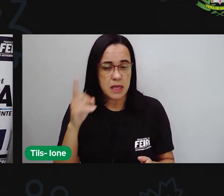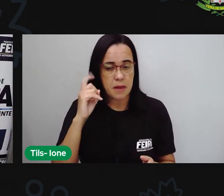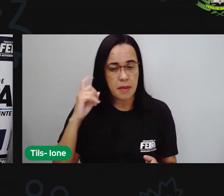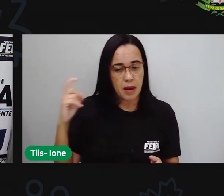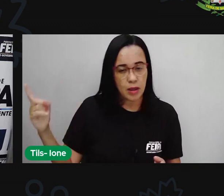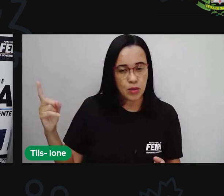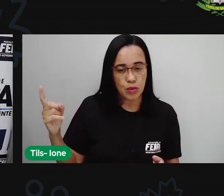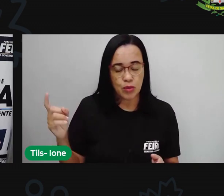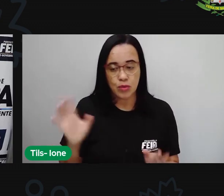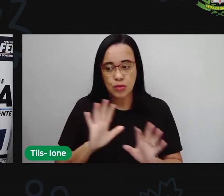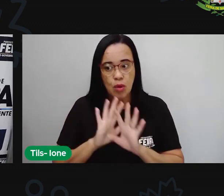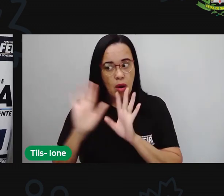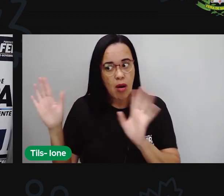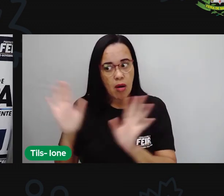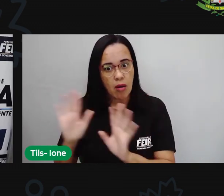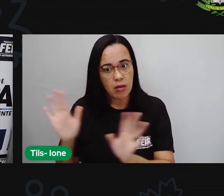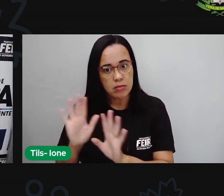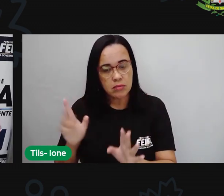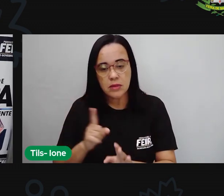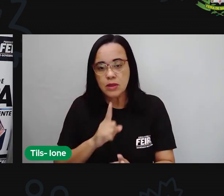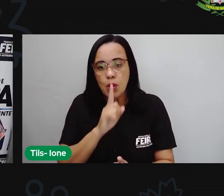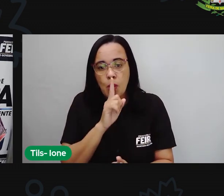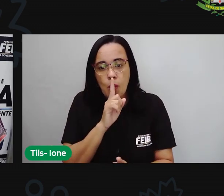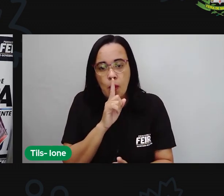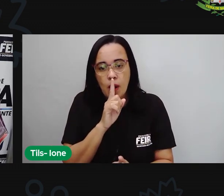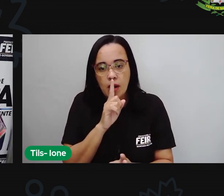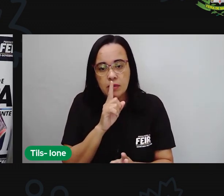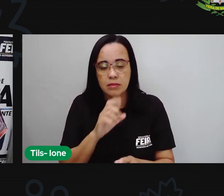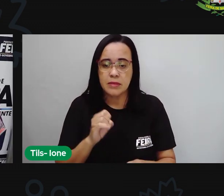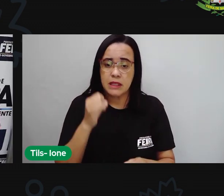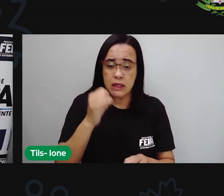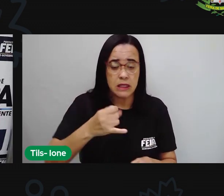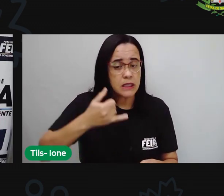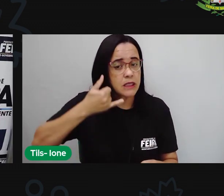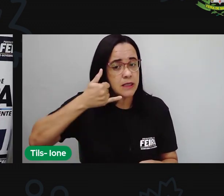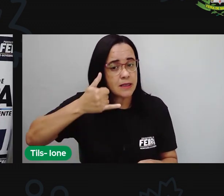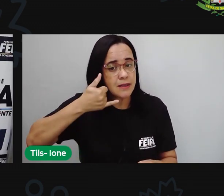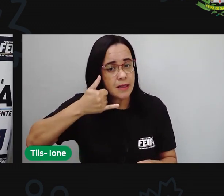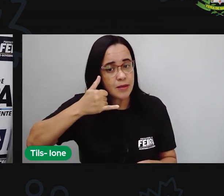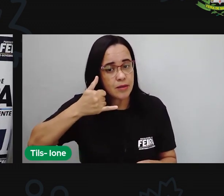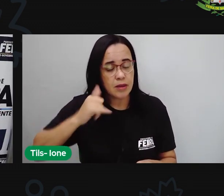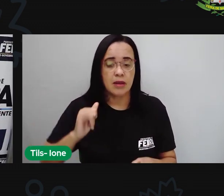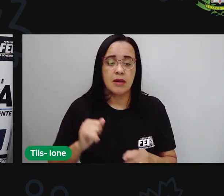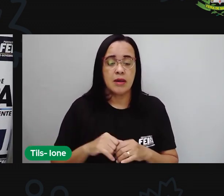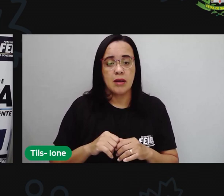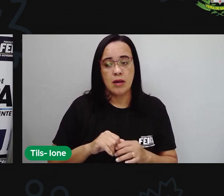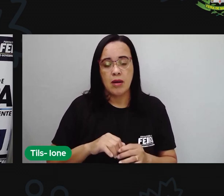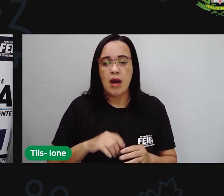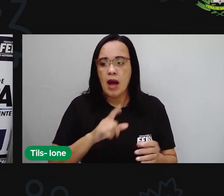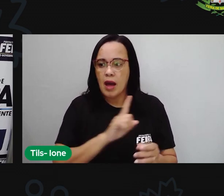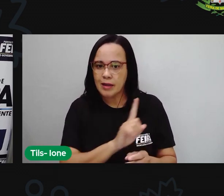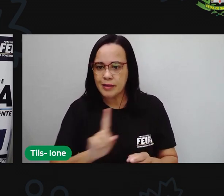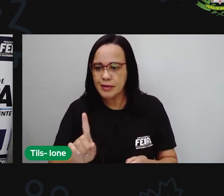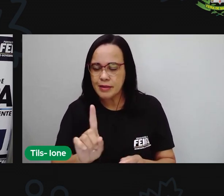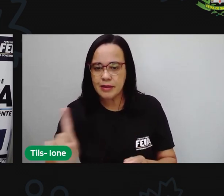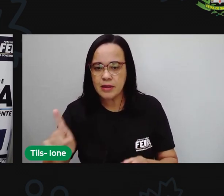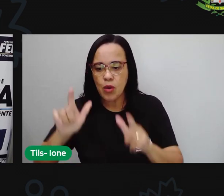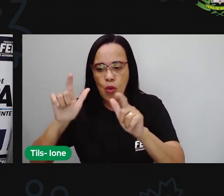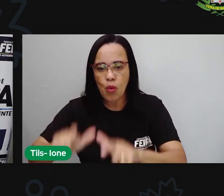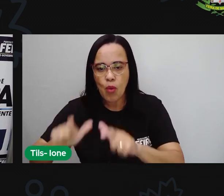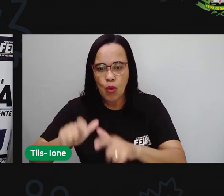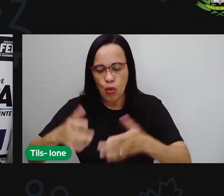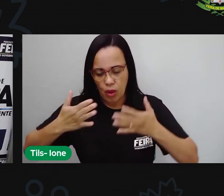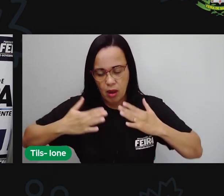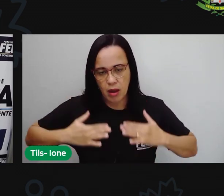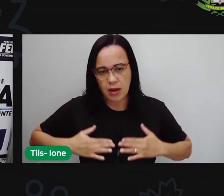silêncio, né? Se estiver num lugar, estiver assistindo aí pelo celular e quiser sair para um lugar mais silencioso, se concentra aí na leitura